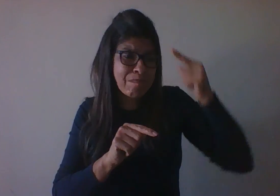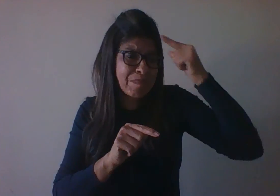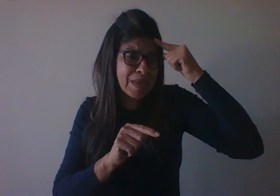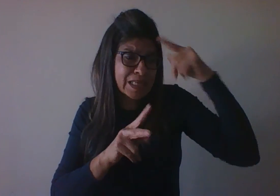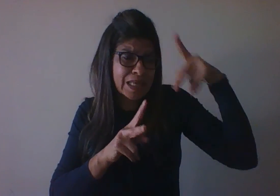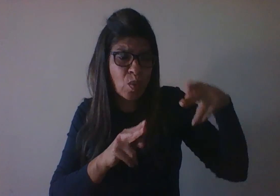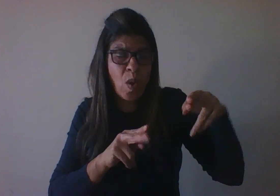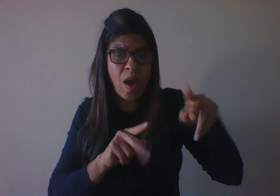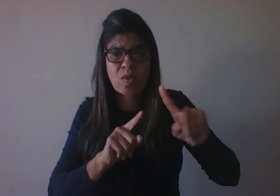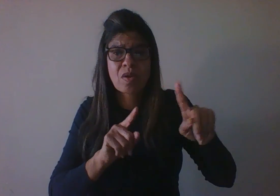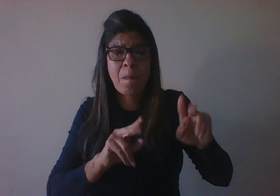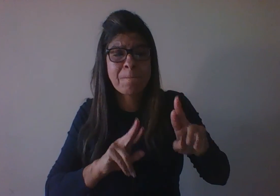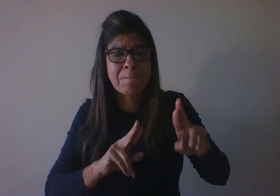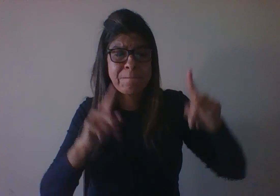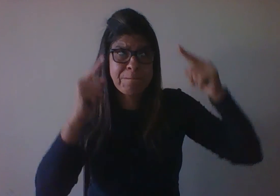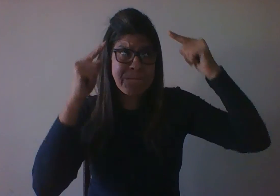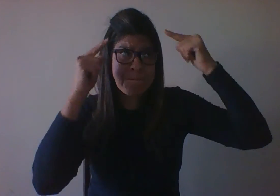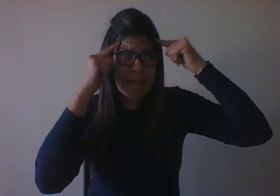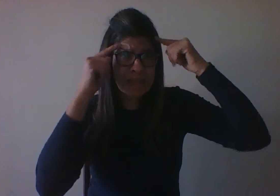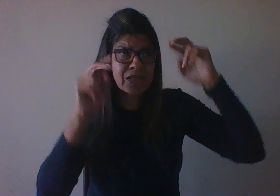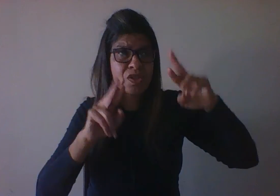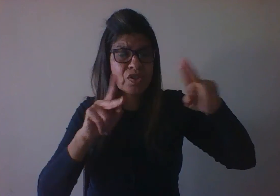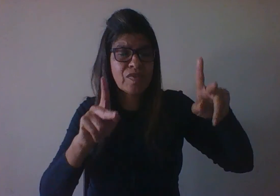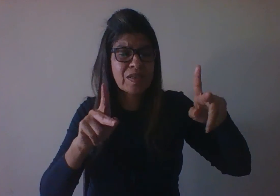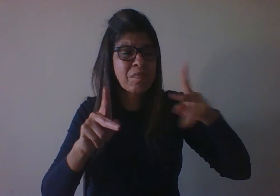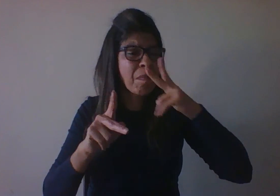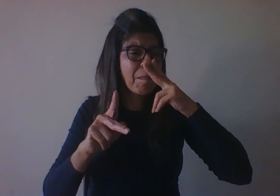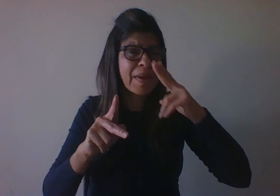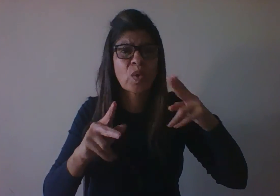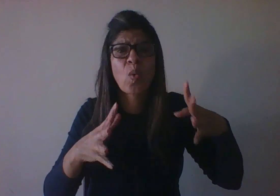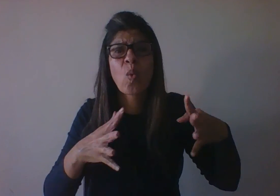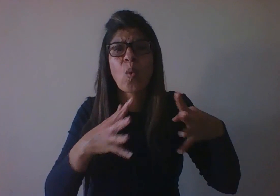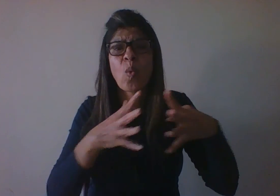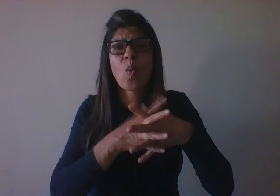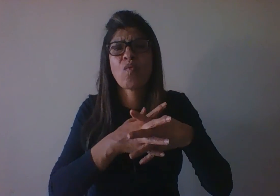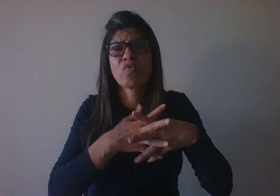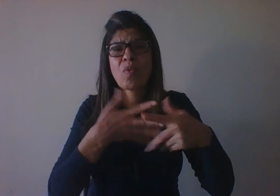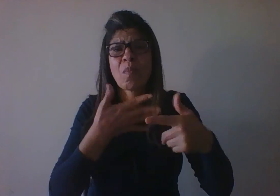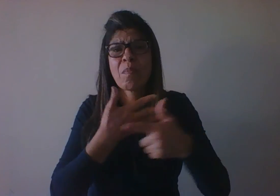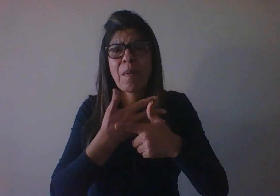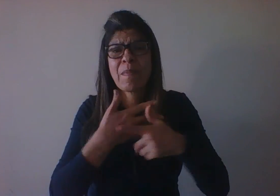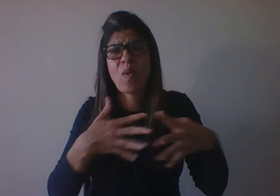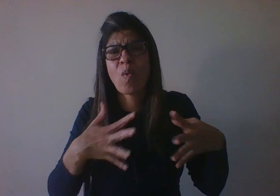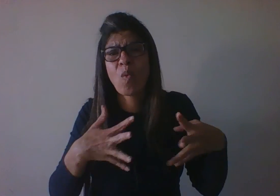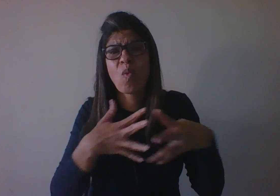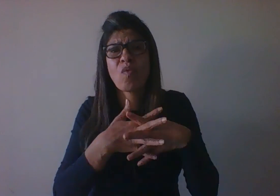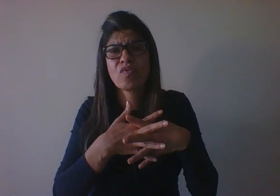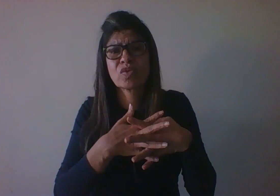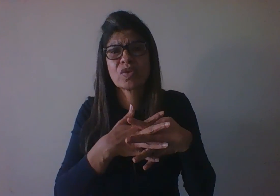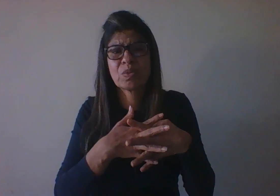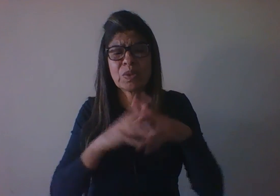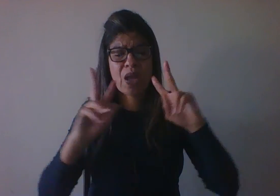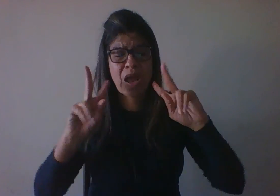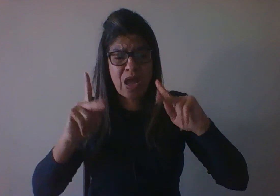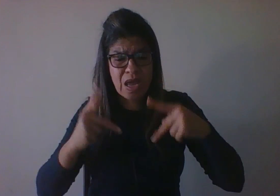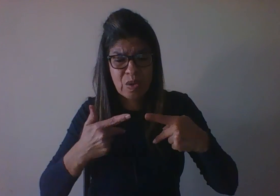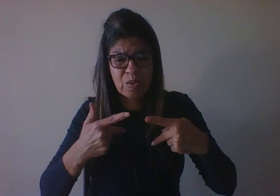ego ou confusão de papéis em função dessa dificuldade de se reconhecer como um tal. O estágio 6, da